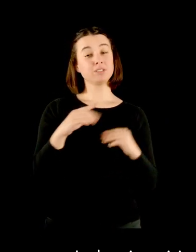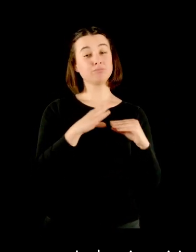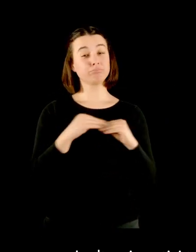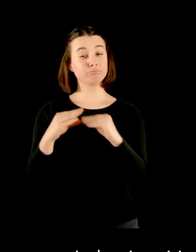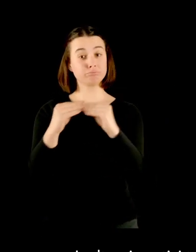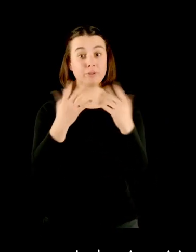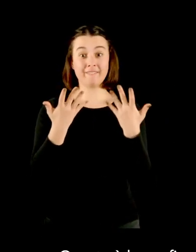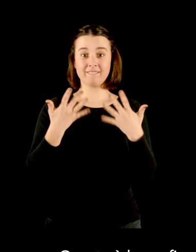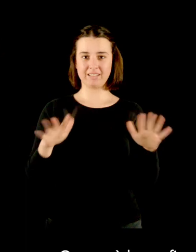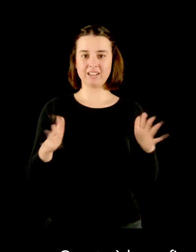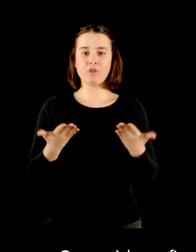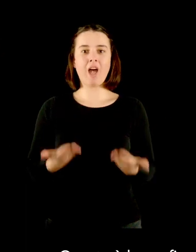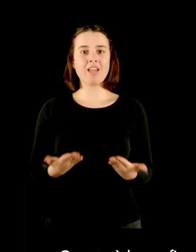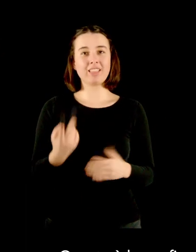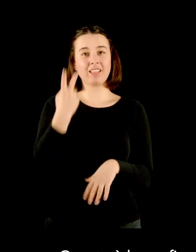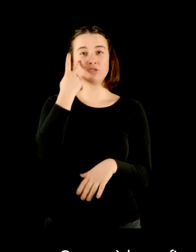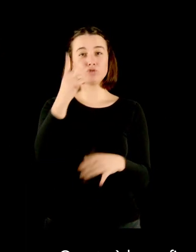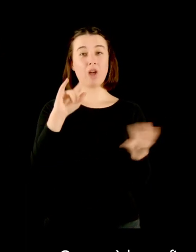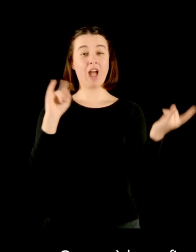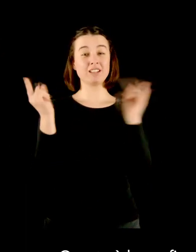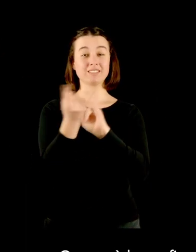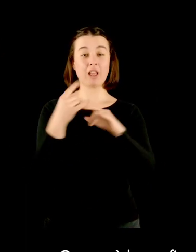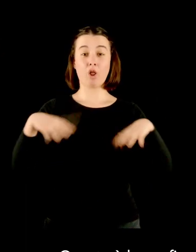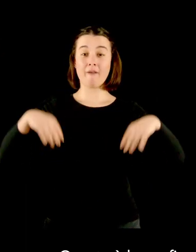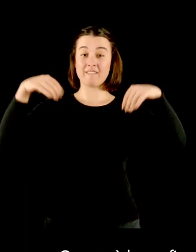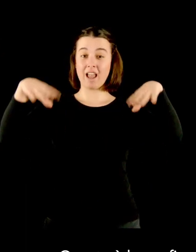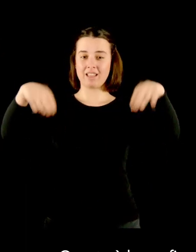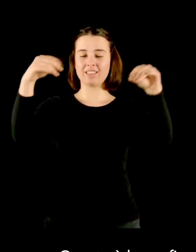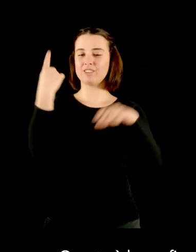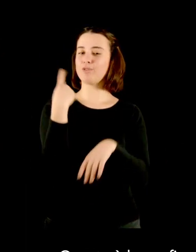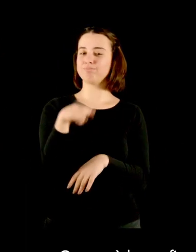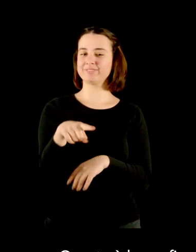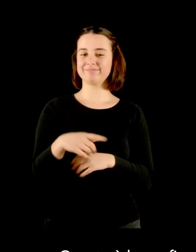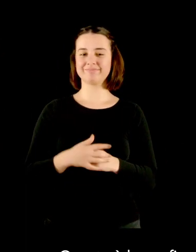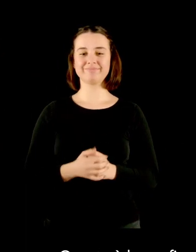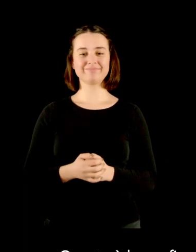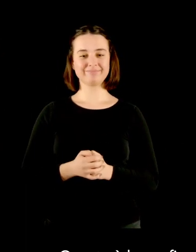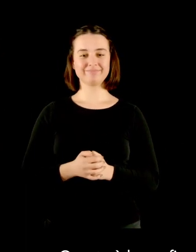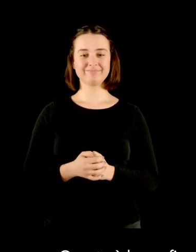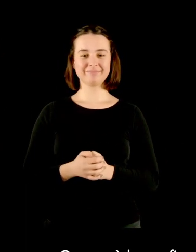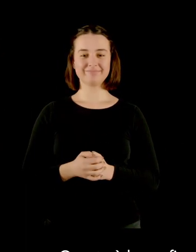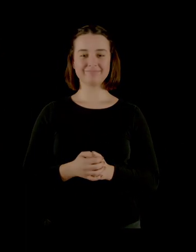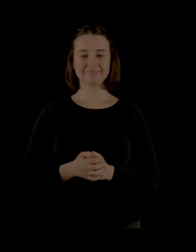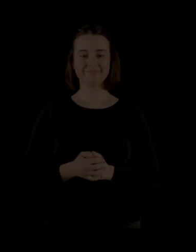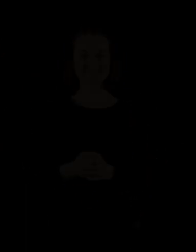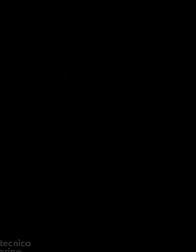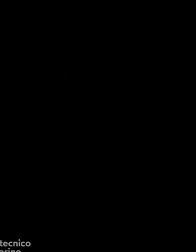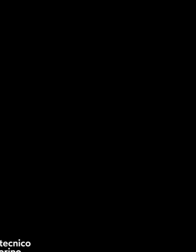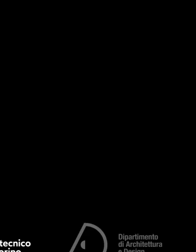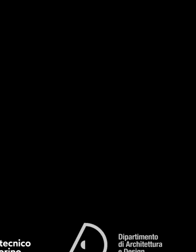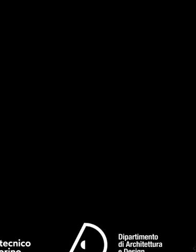due maniche a due piani. Questa è la configurazione con cui tutt'oggi si presenta il castello del Valentino.